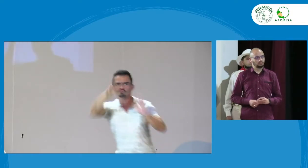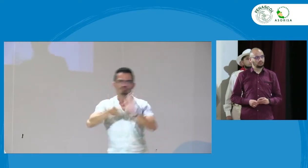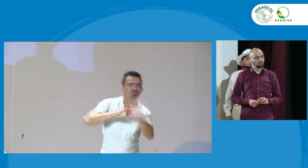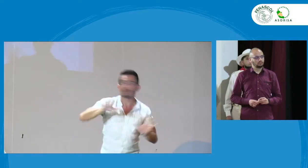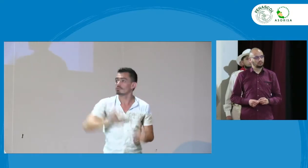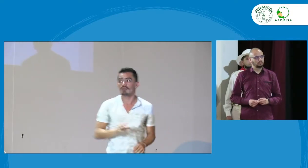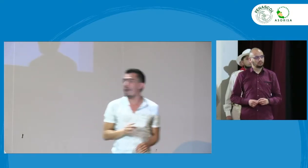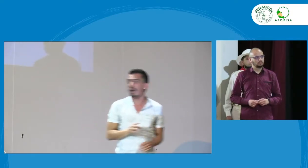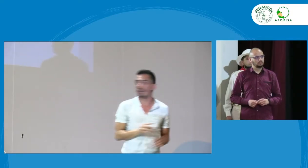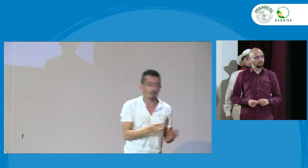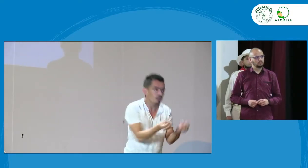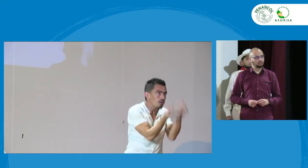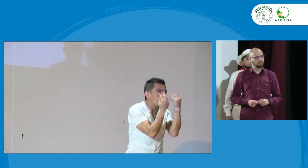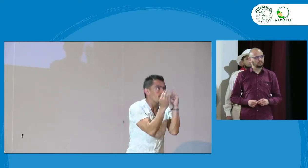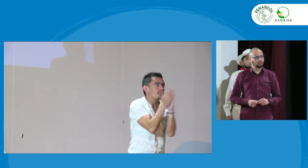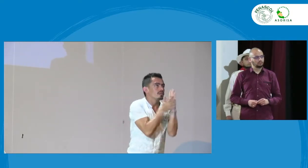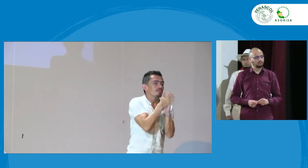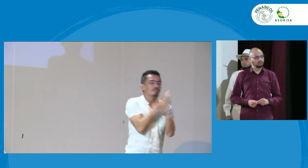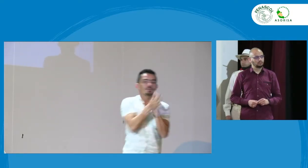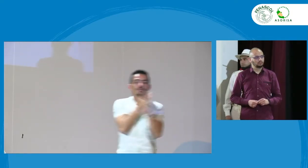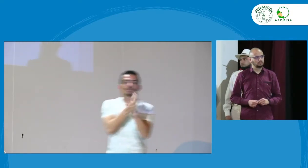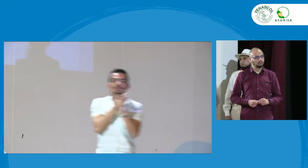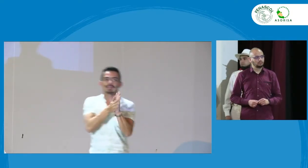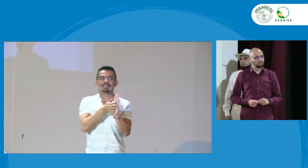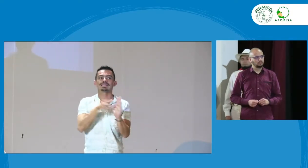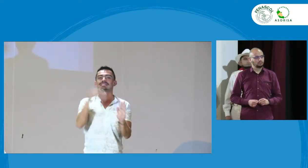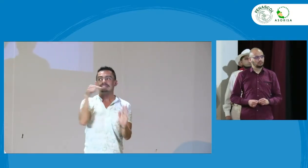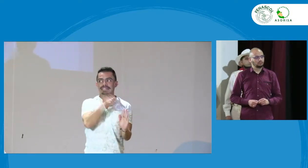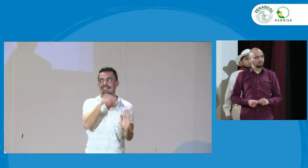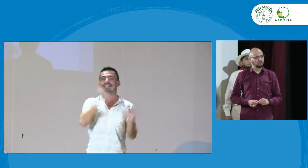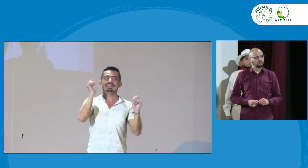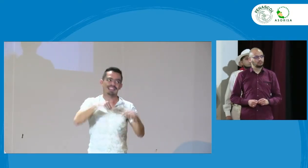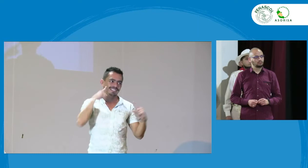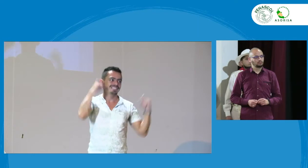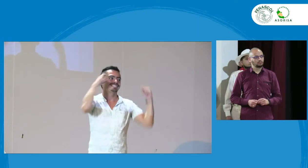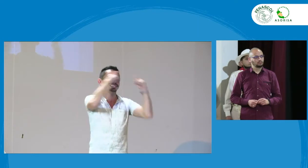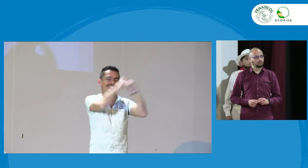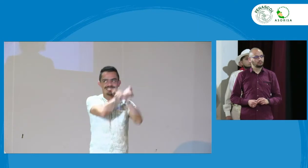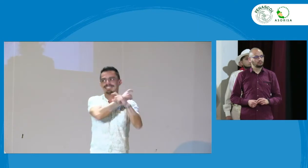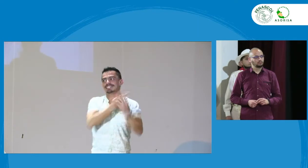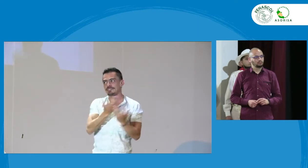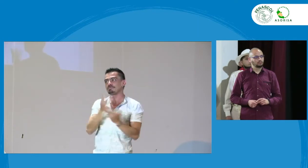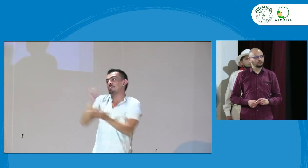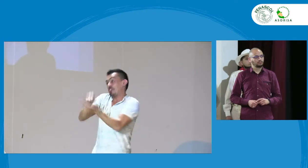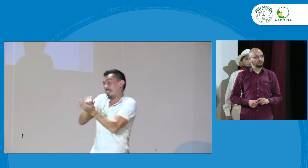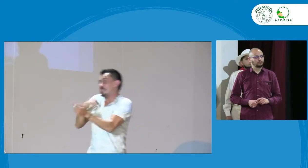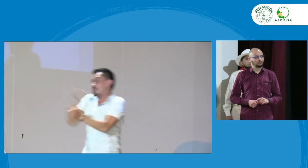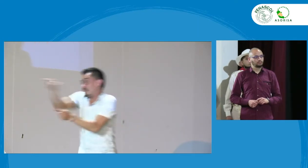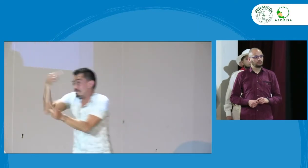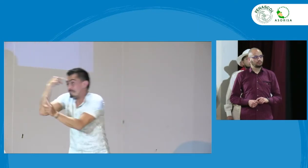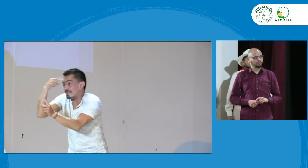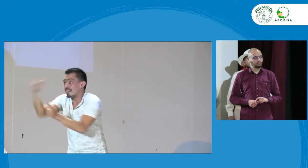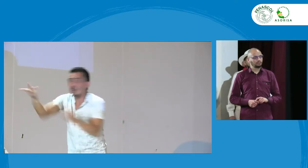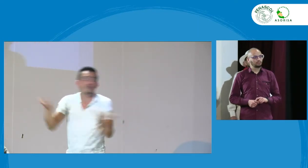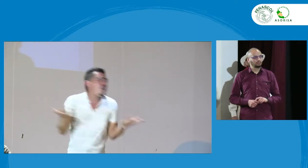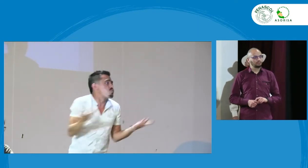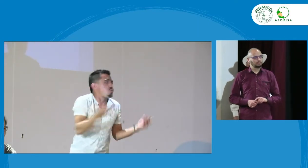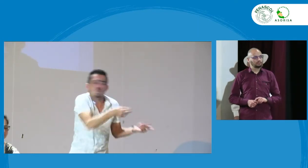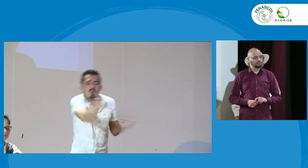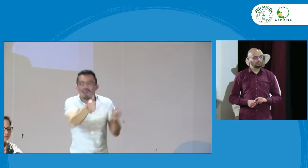solamente reducido a vocabulario sin tener elementos de cultura identidad etcétera esta es una reflexión que en realidad es bien importante que puede